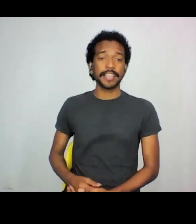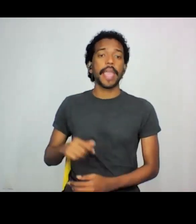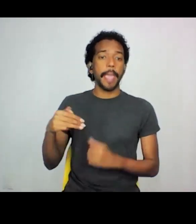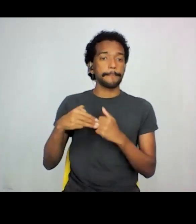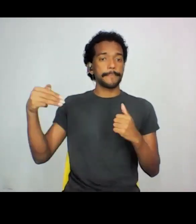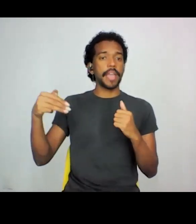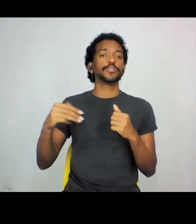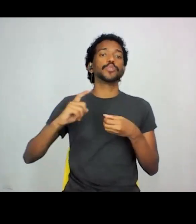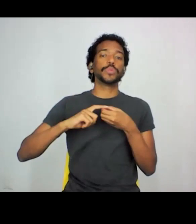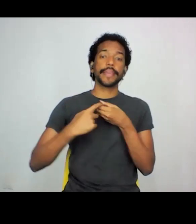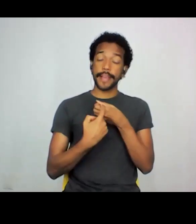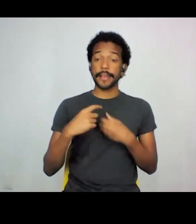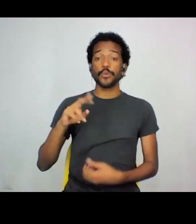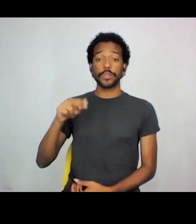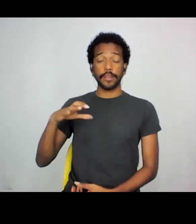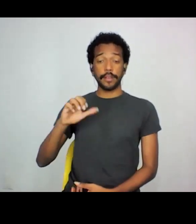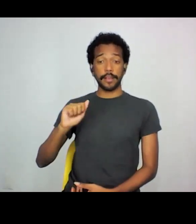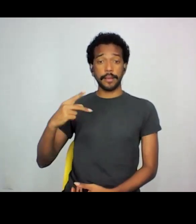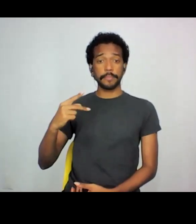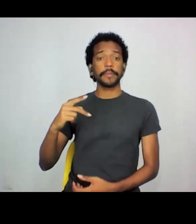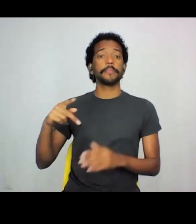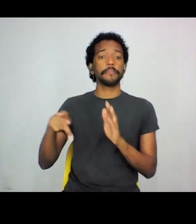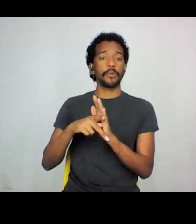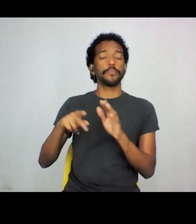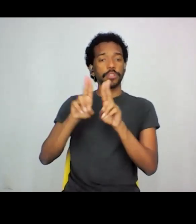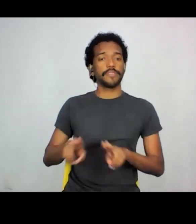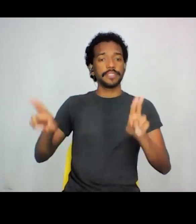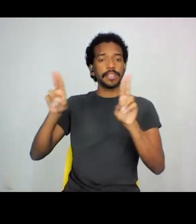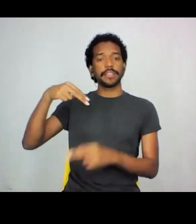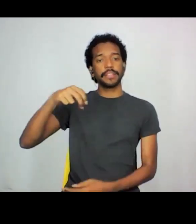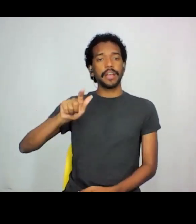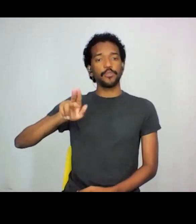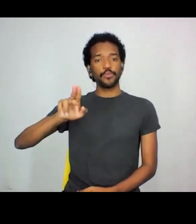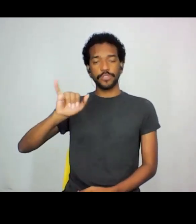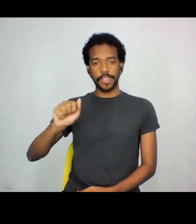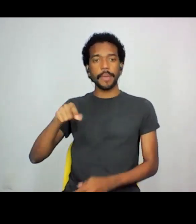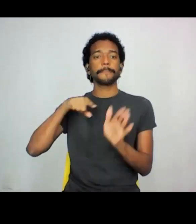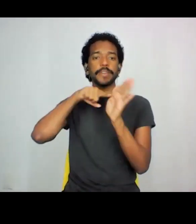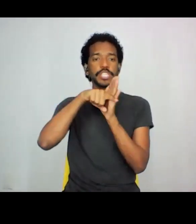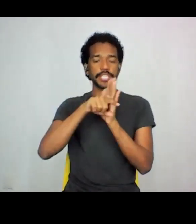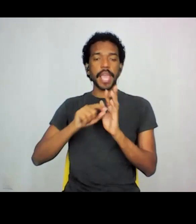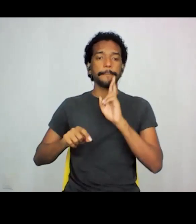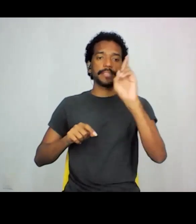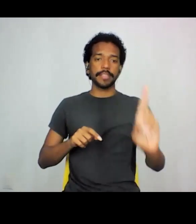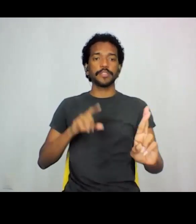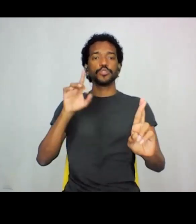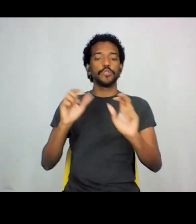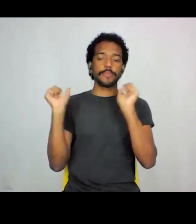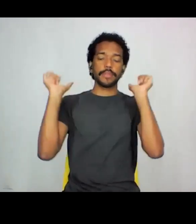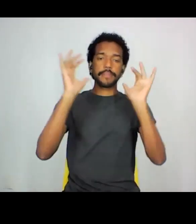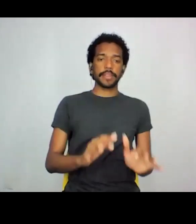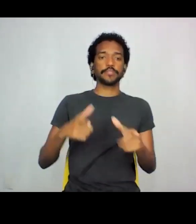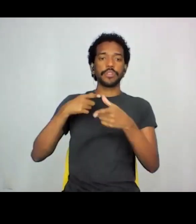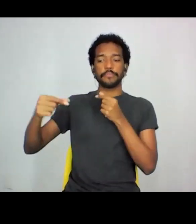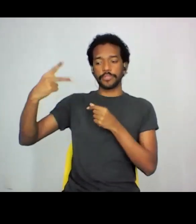Unicamp, pela Universidade de Nagoya, não sei se falei direito, pesquisa atualmente as representações sobre a imigração japonesa no Brasil,